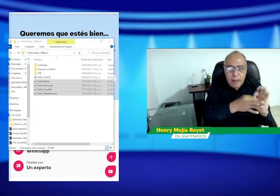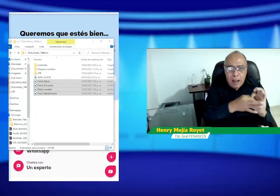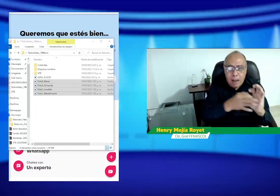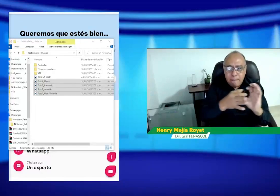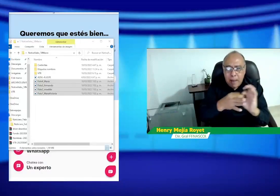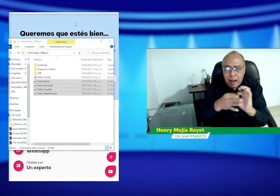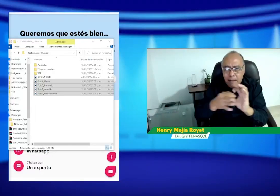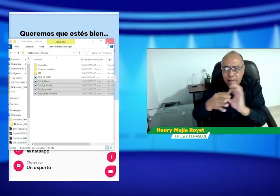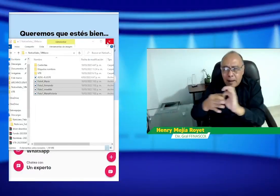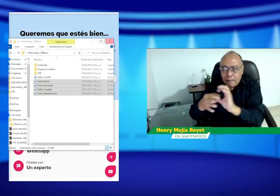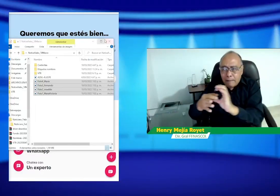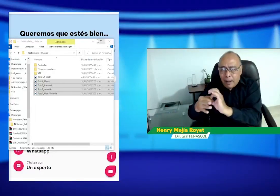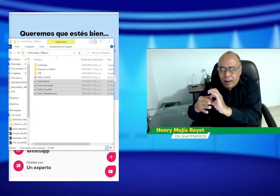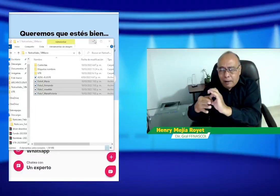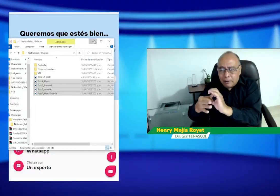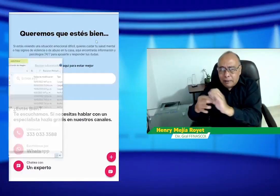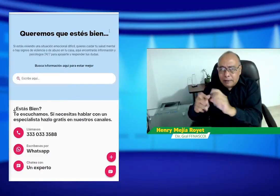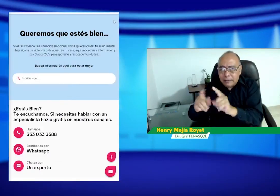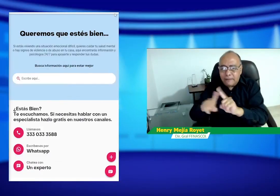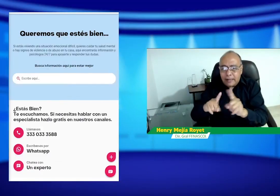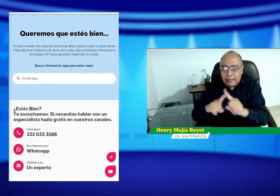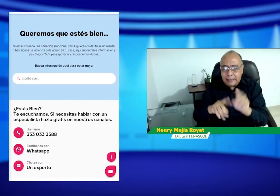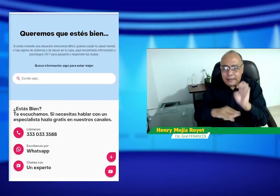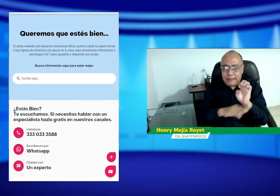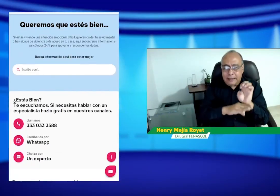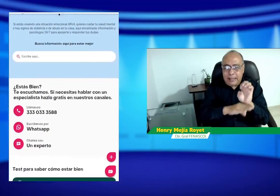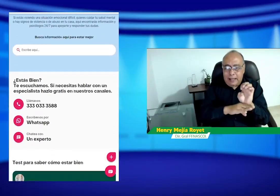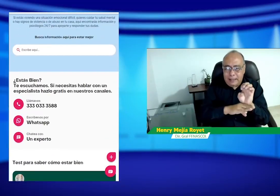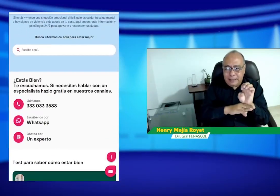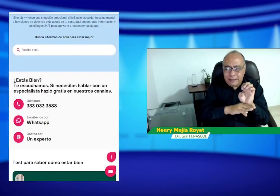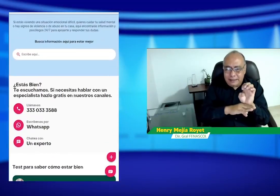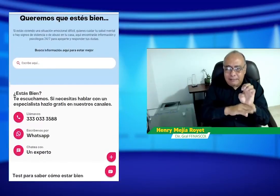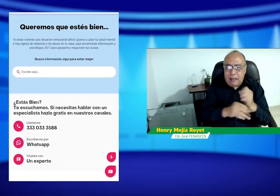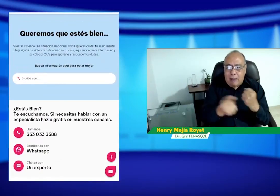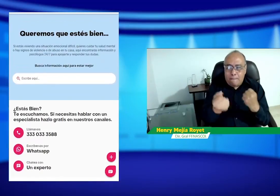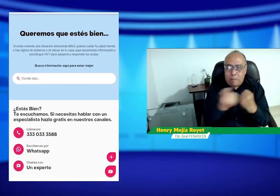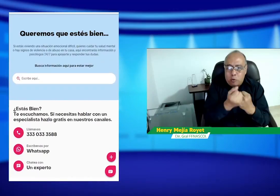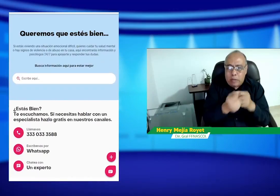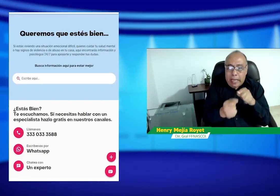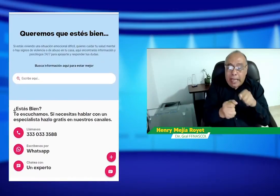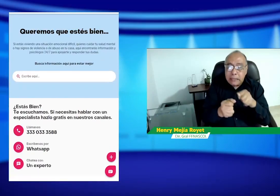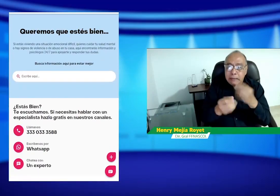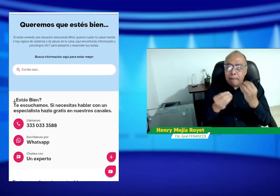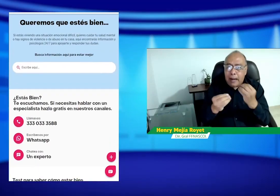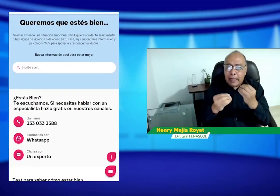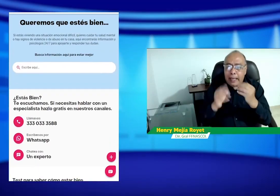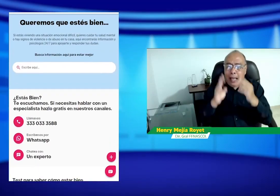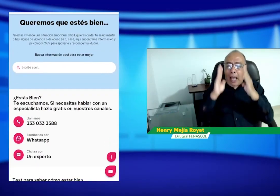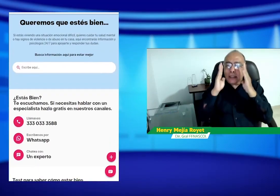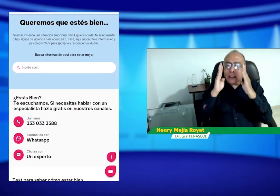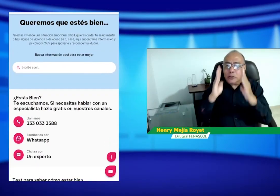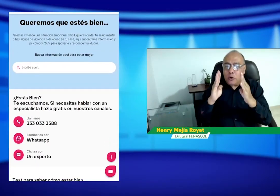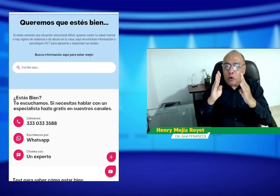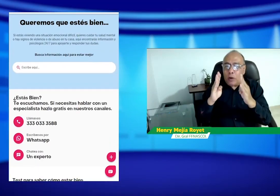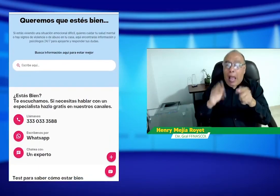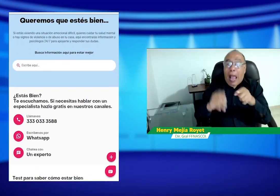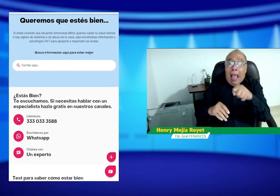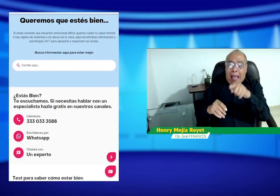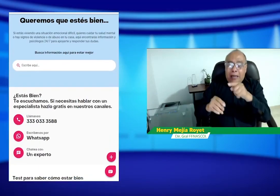Santo Domingo en alianza con otras entidades. Este que ustedes están viendo acá en